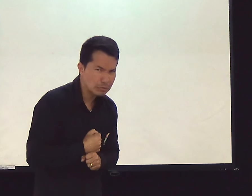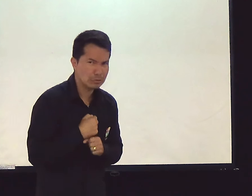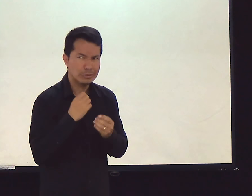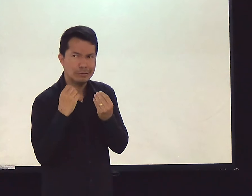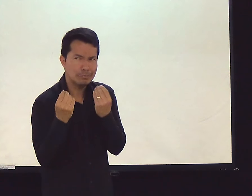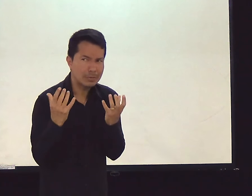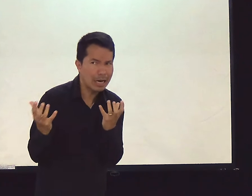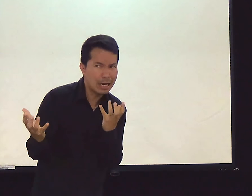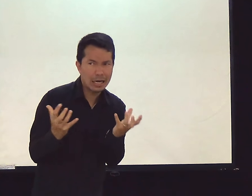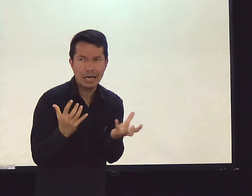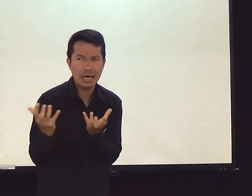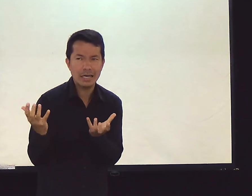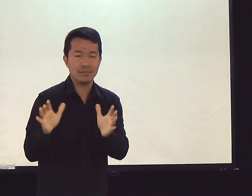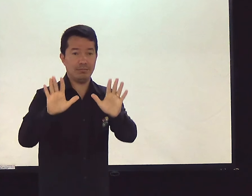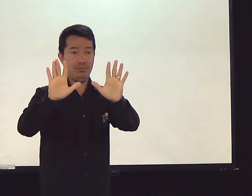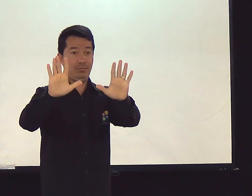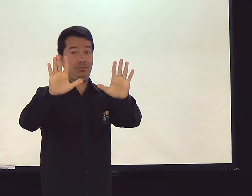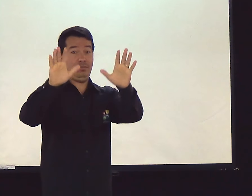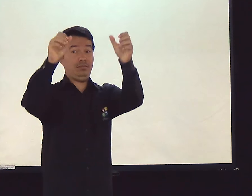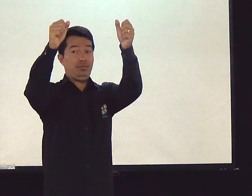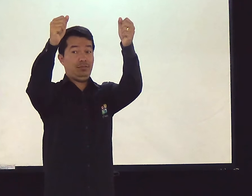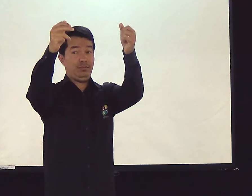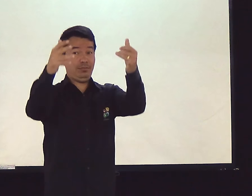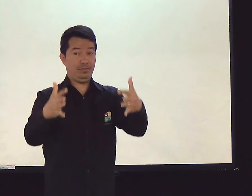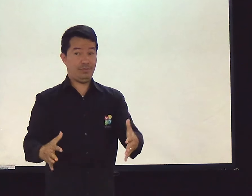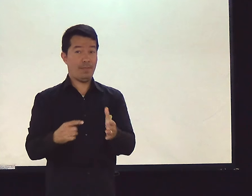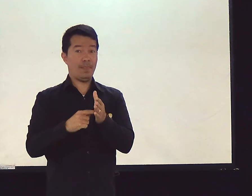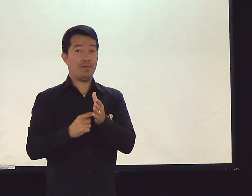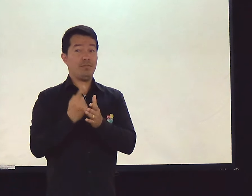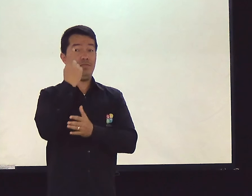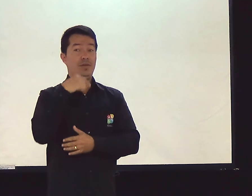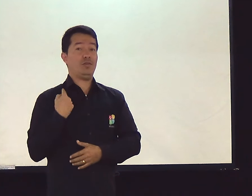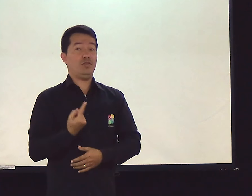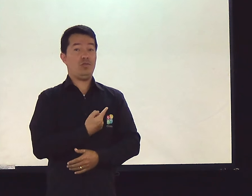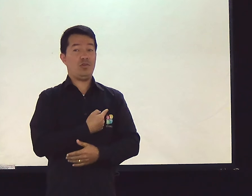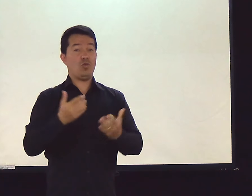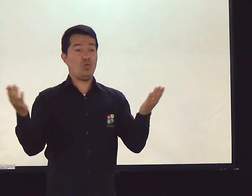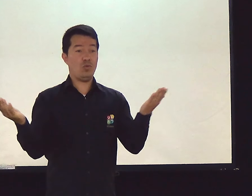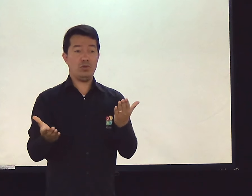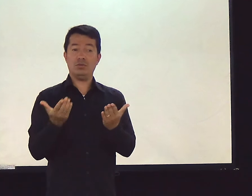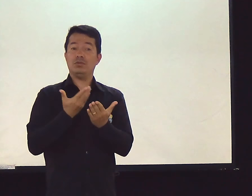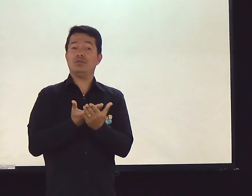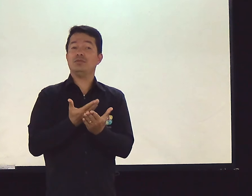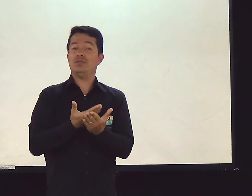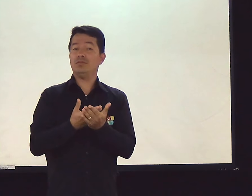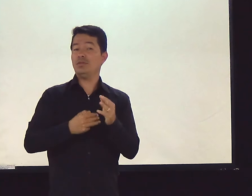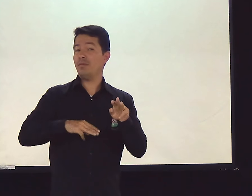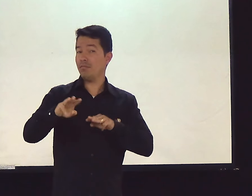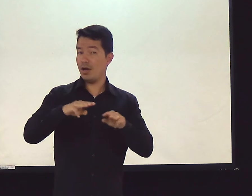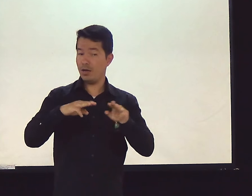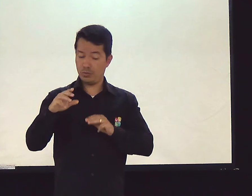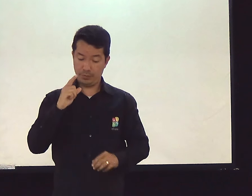passar os mil anos. Como é que é isso? Não estou entendendo. Calma. Eu vou te explicar. Primeiro nós vamos ler ali